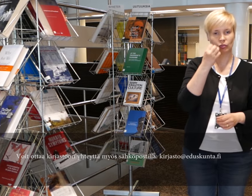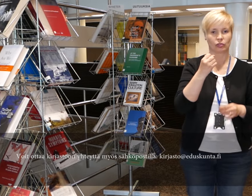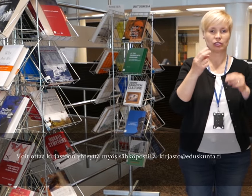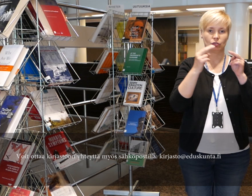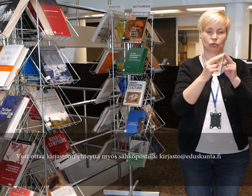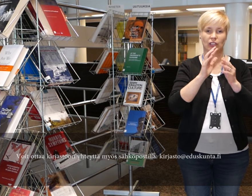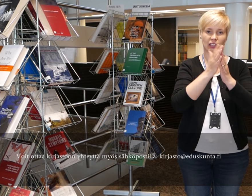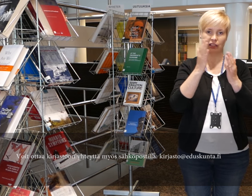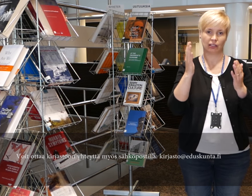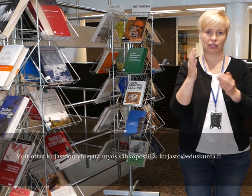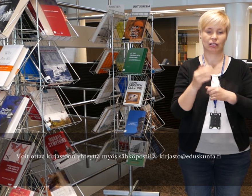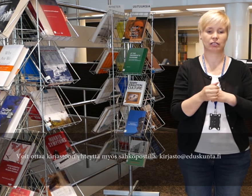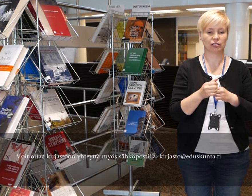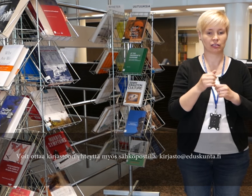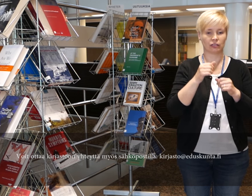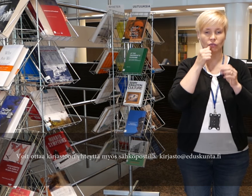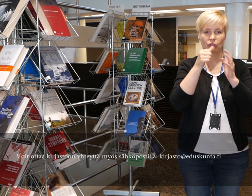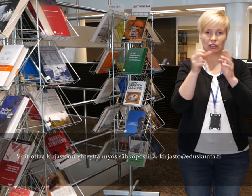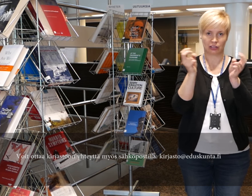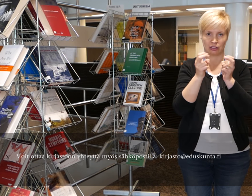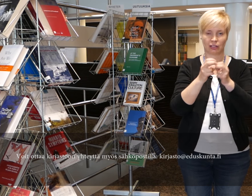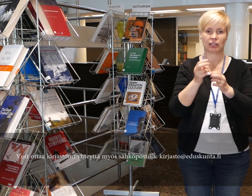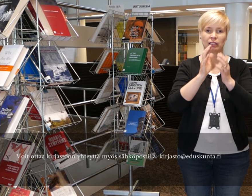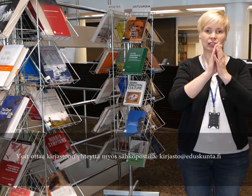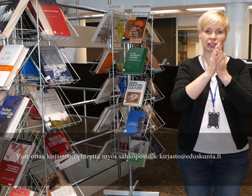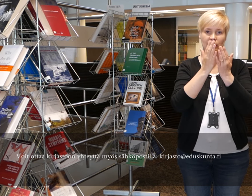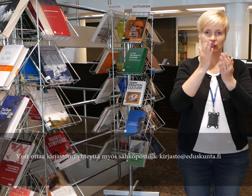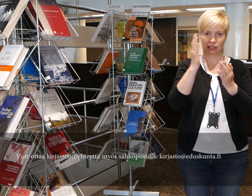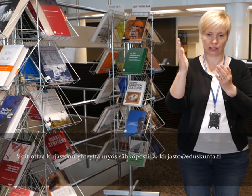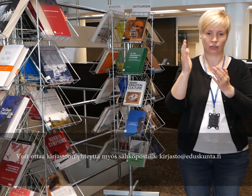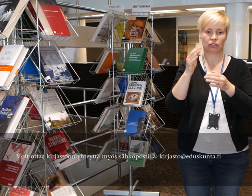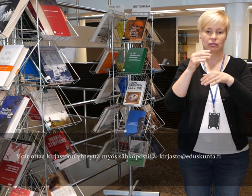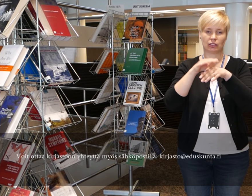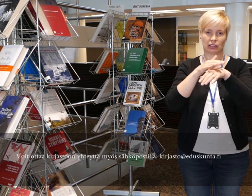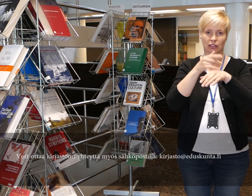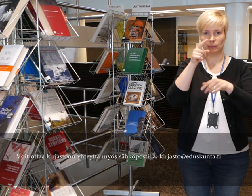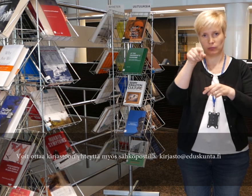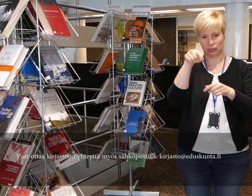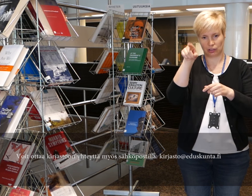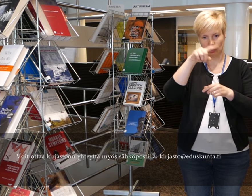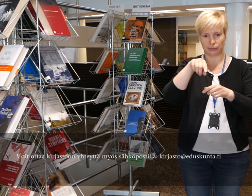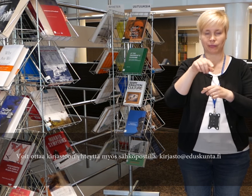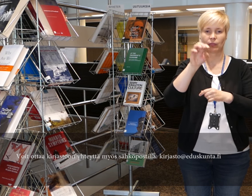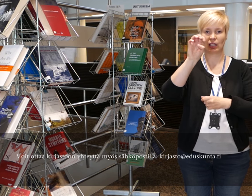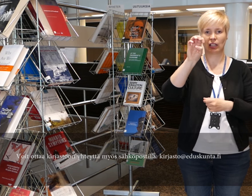Voit ottaa kirjastoon yhteyttä myös sähköpostilla kirjasto-at-eduskunta